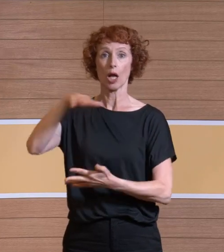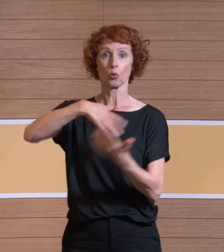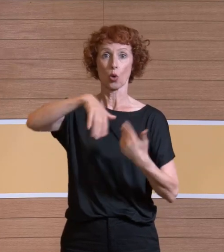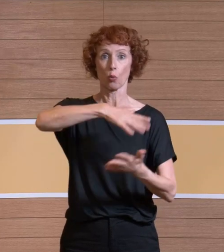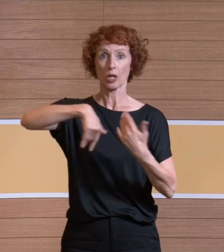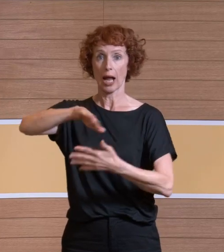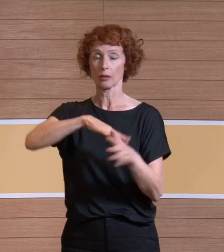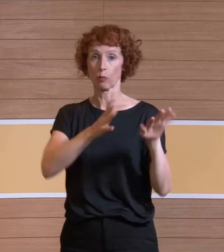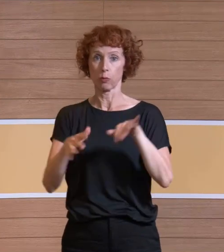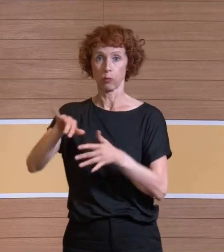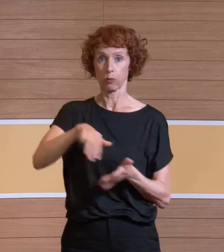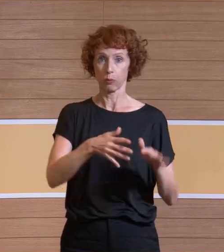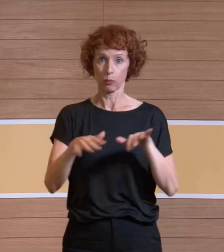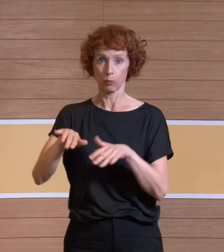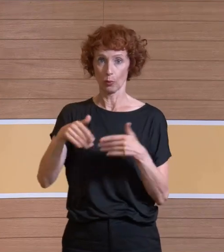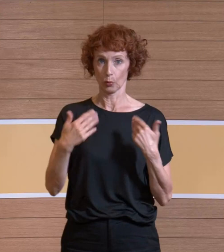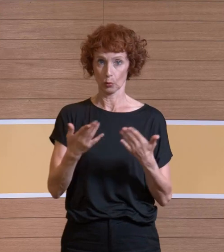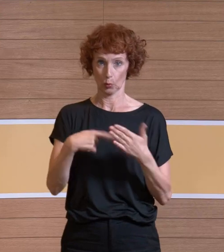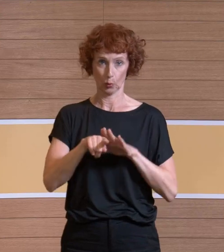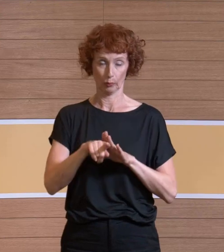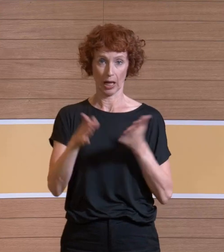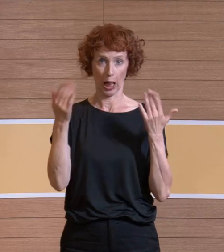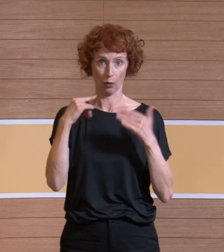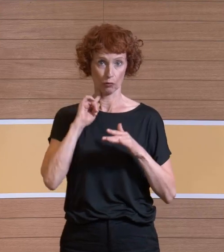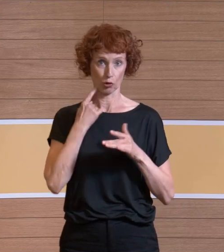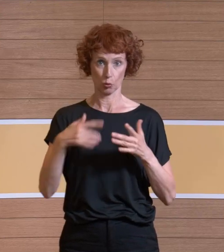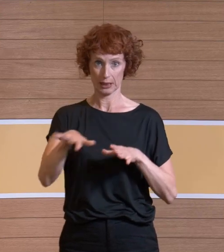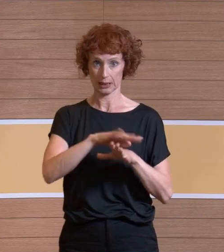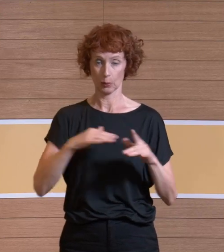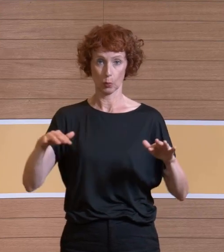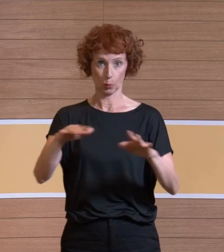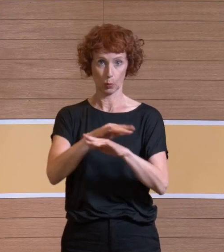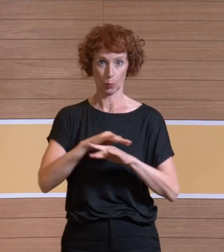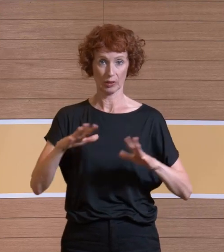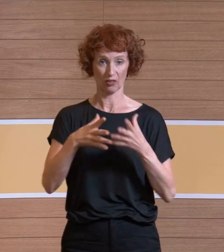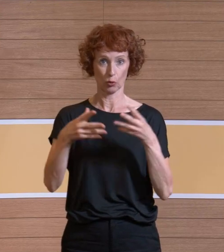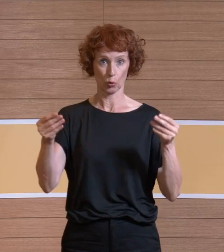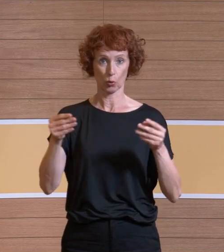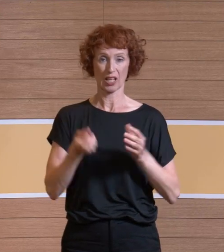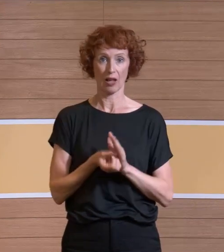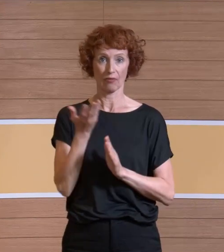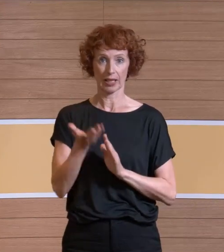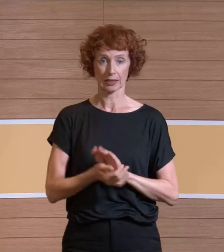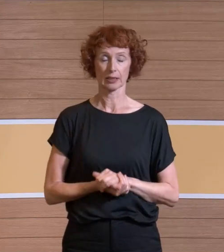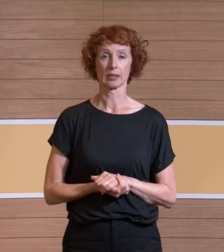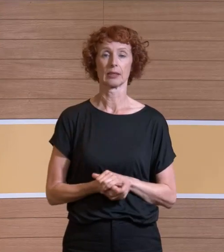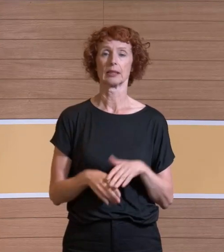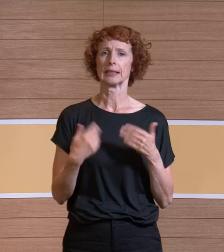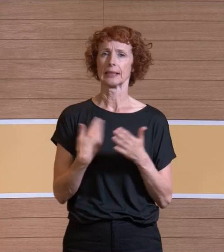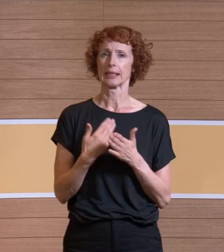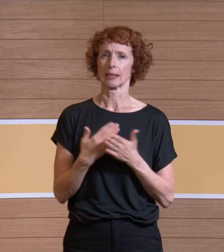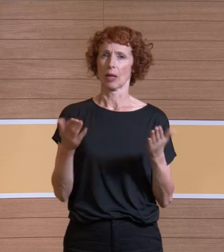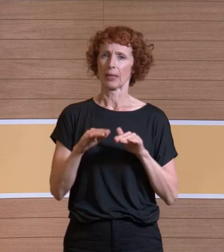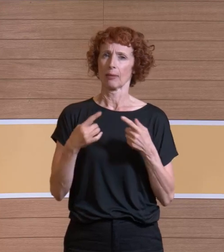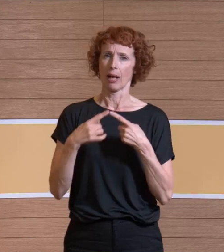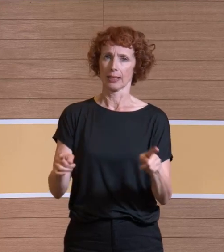bildet mit der kontaminierten Luft. Es wird also verdünnt. Sie haben einen Verdünnungseffekt. Weil das ein ganz anderes Prinzip